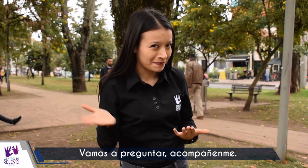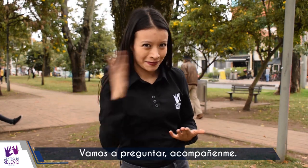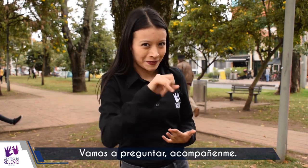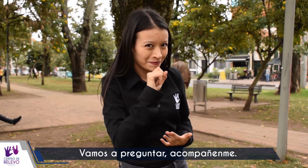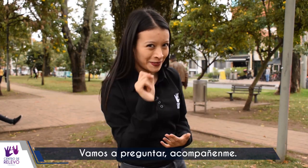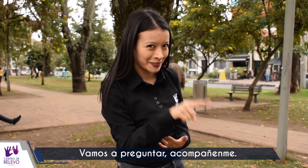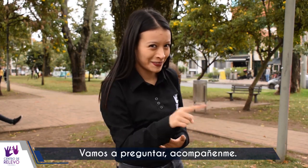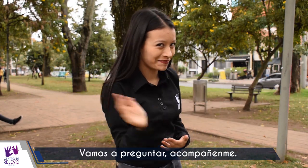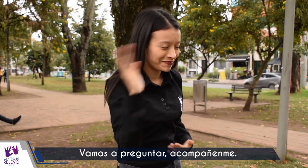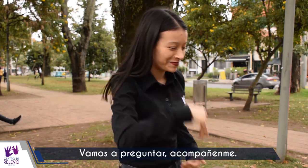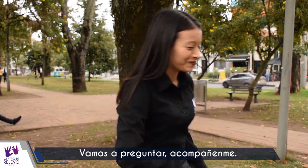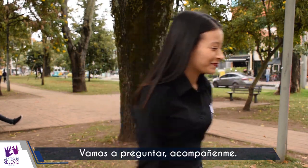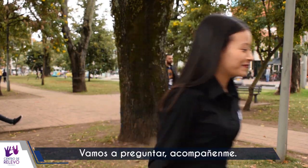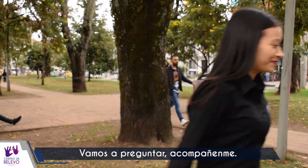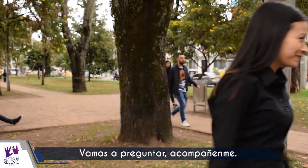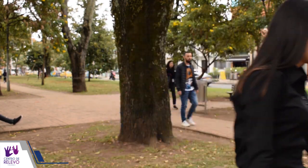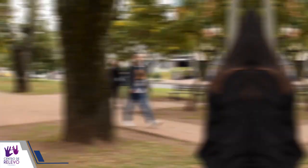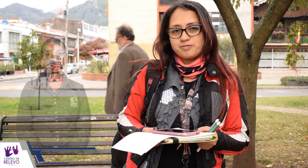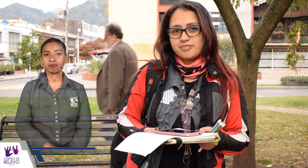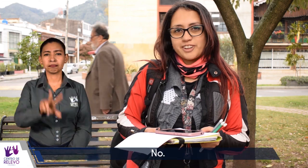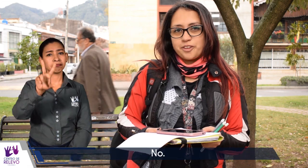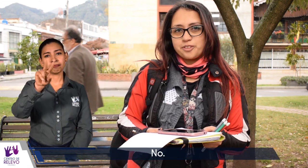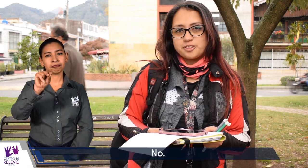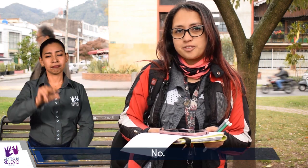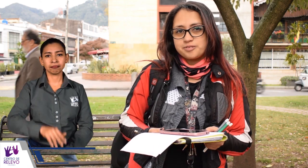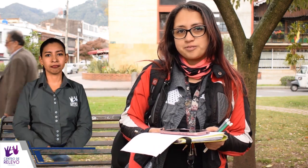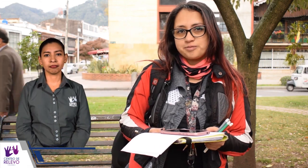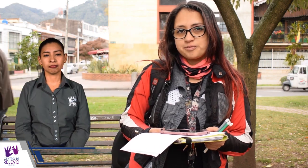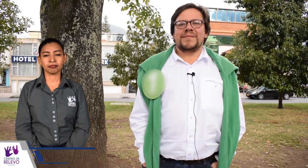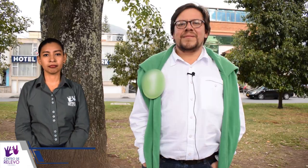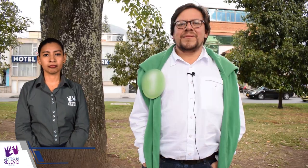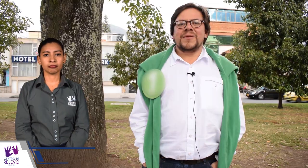oyentes también? Vamos a preguntar, acompáñenme. No.